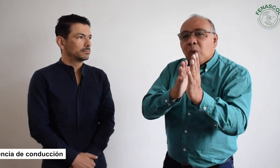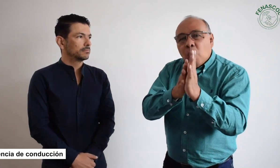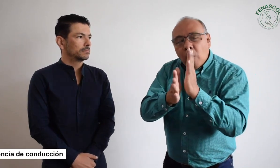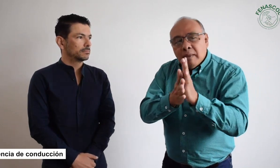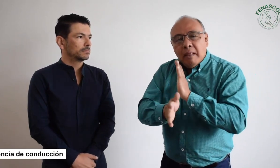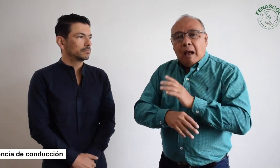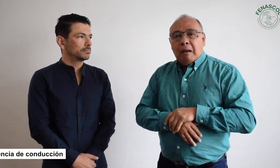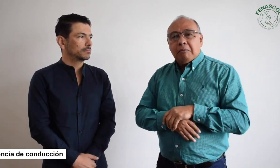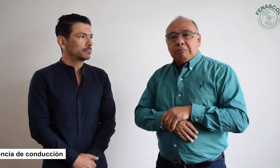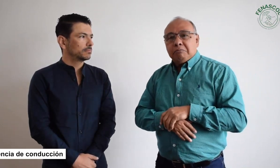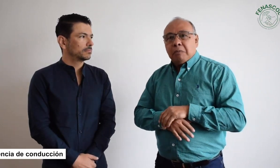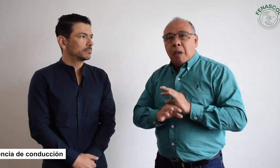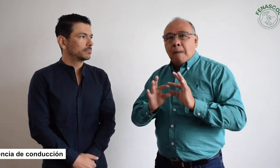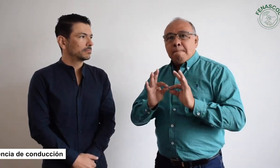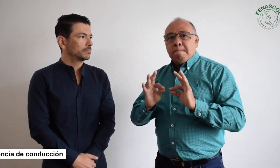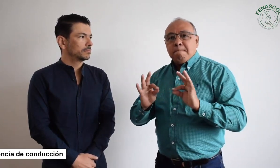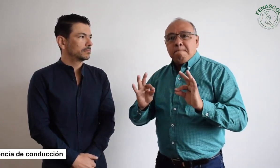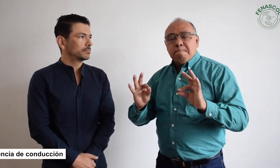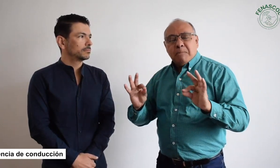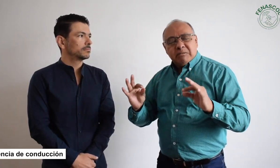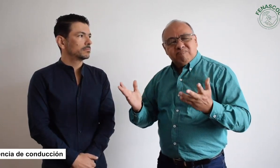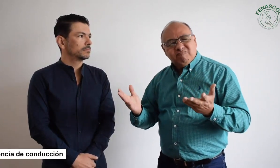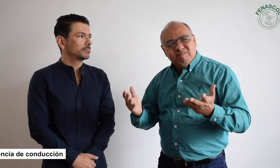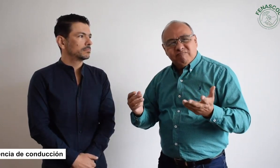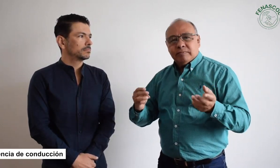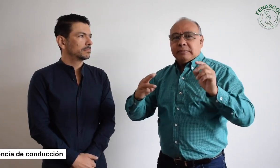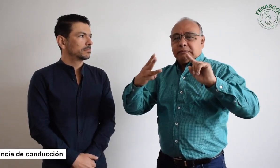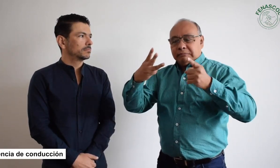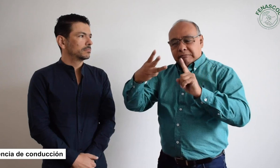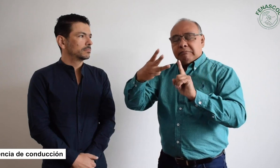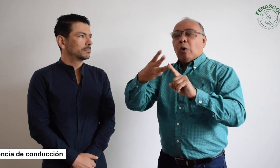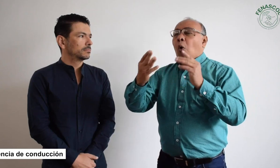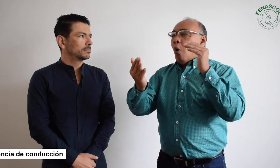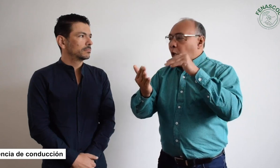respuesta. Así que enviamos un tercer correo y no obtuvimos respuesta.